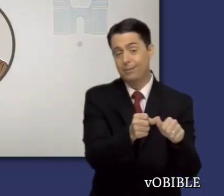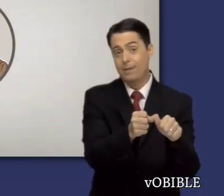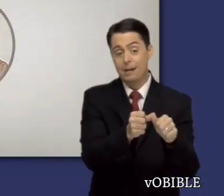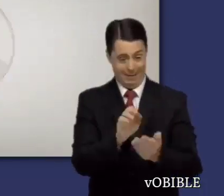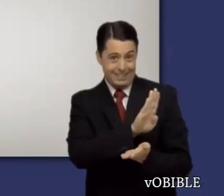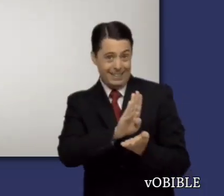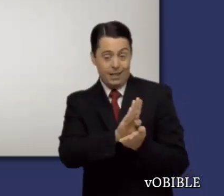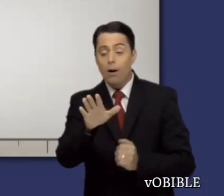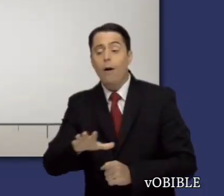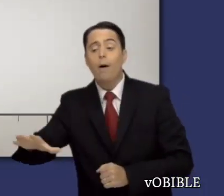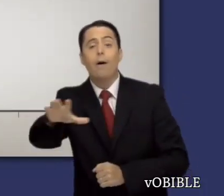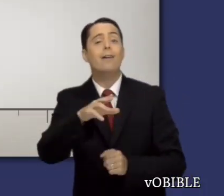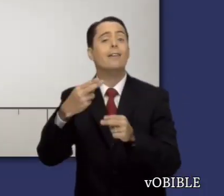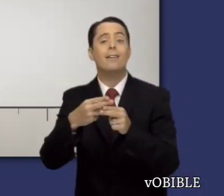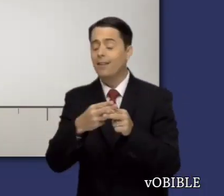Medo-Persa.